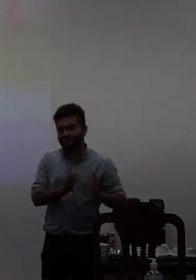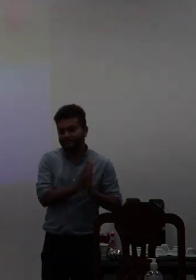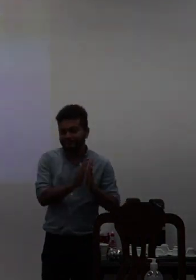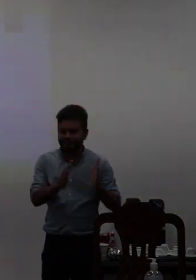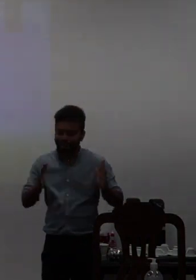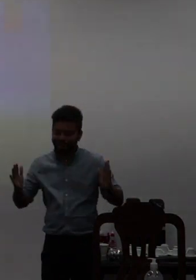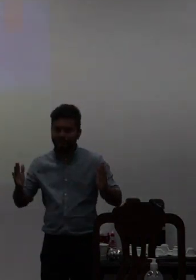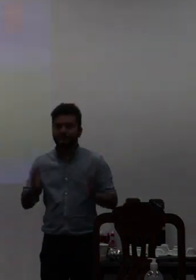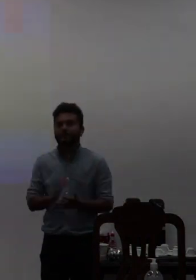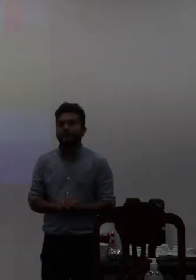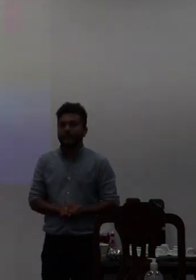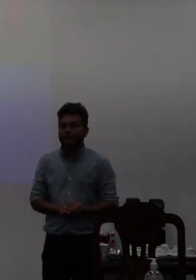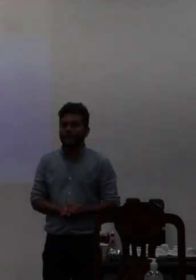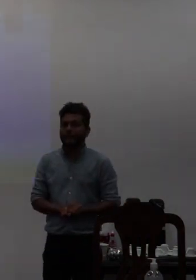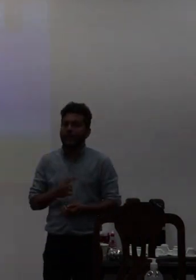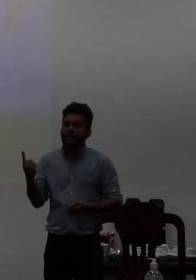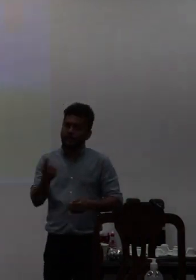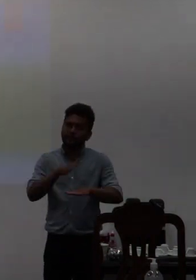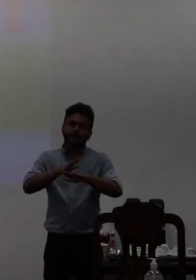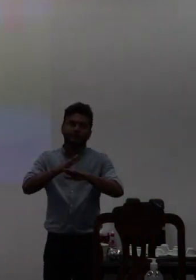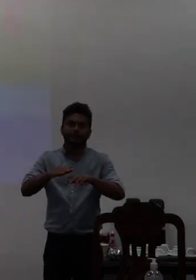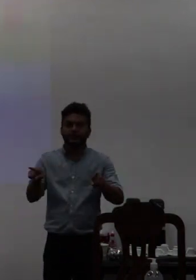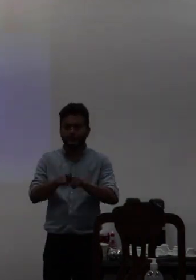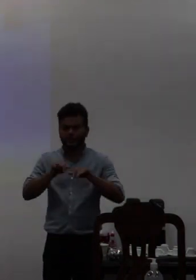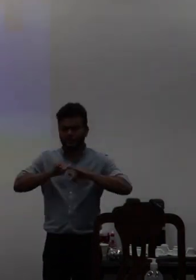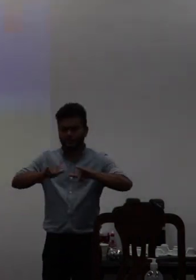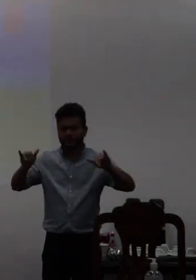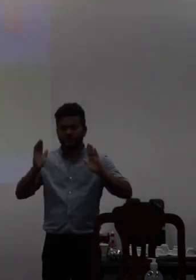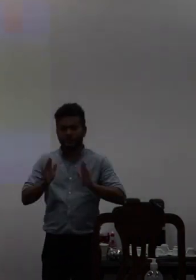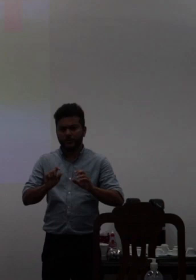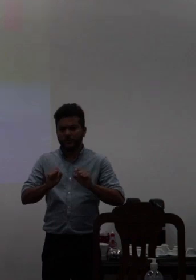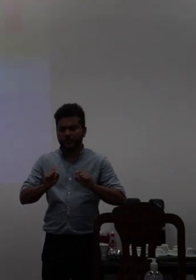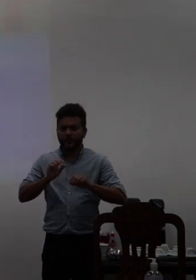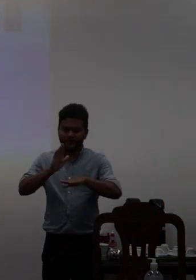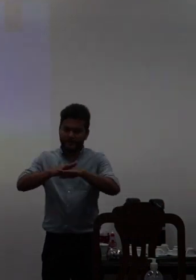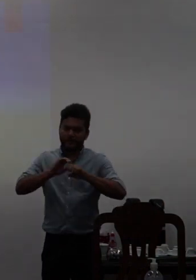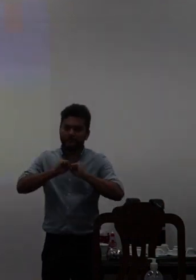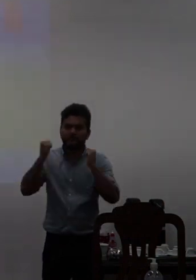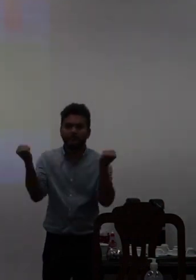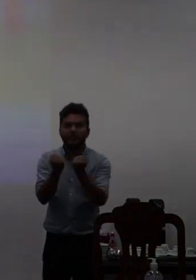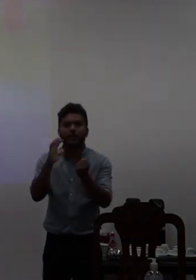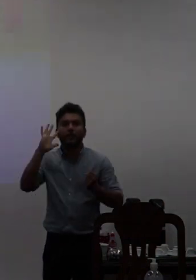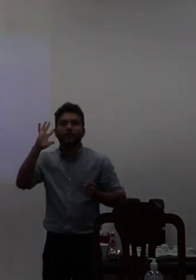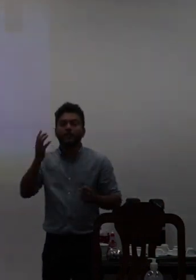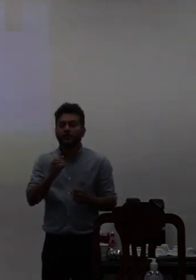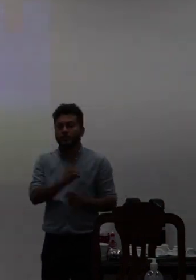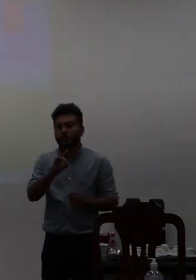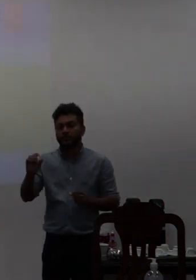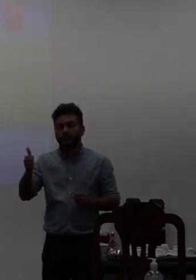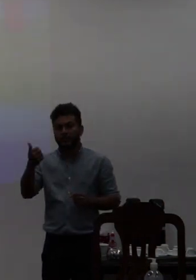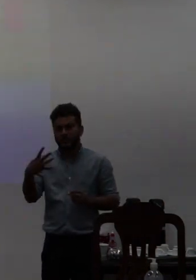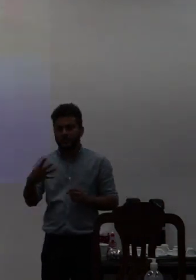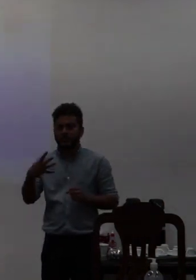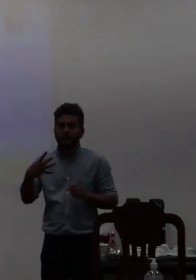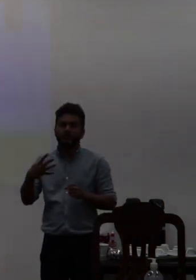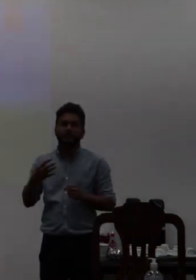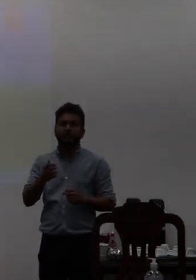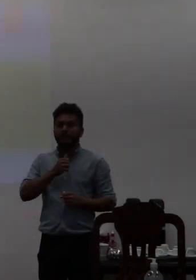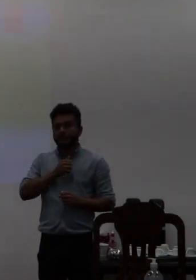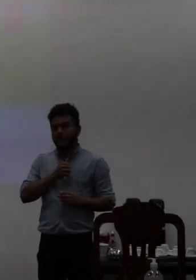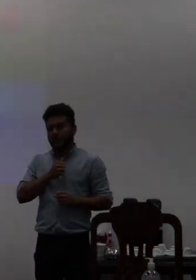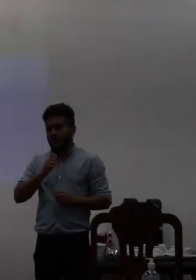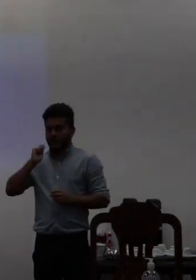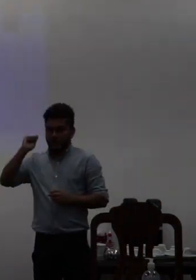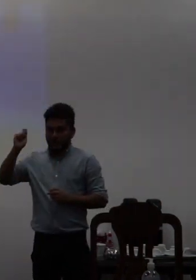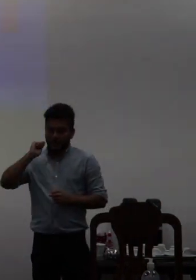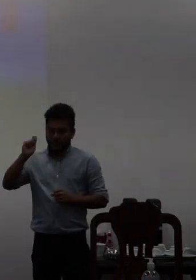e nós realizamos como já foi dito aqui um seminário esse seminário ele aconteceu dia 14 de abril nós trouxemos